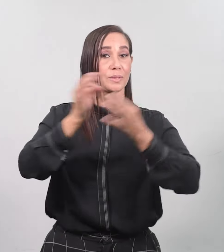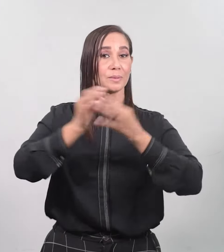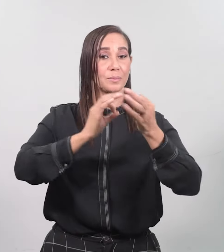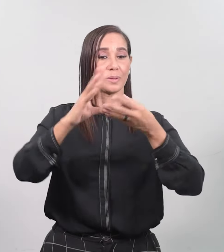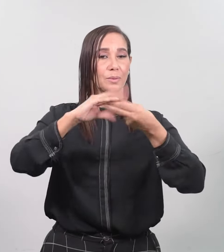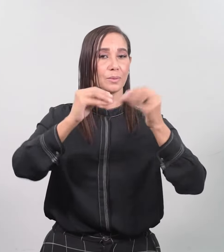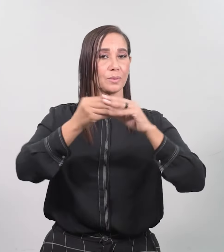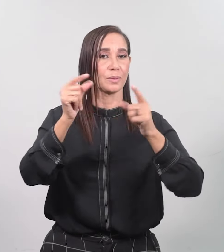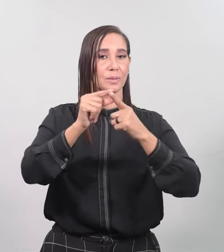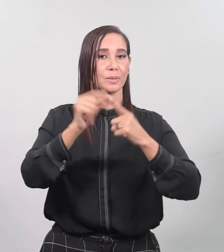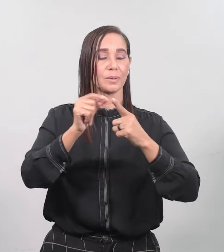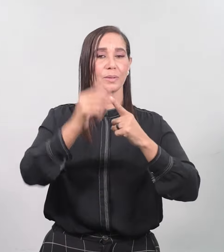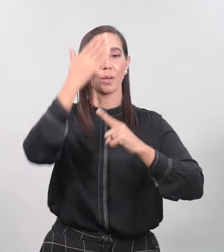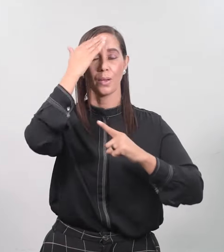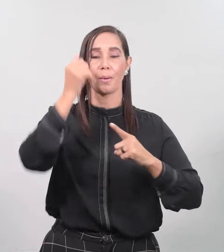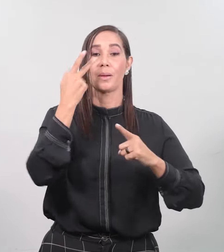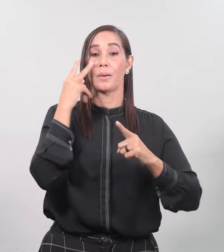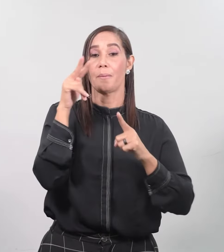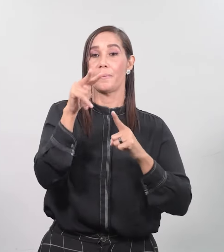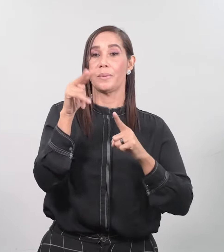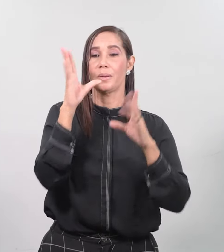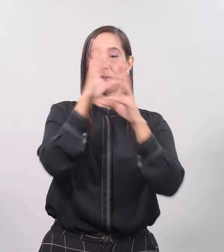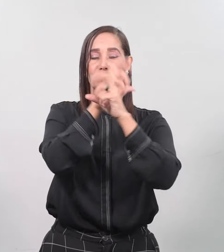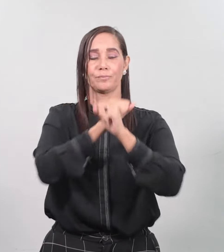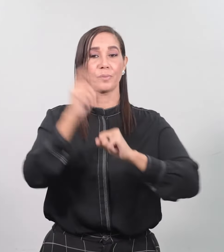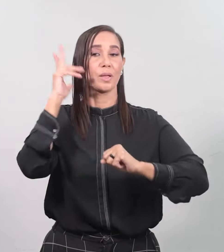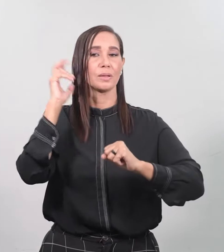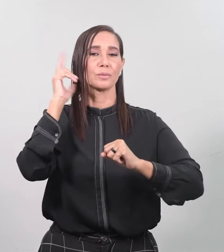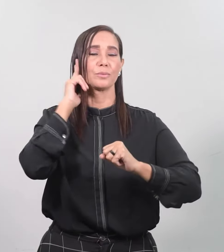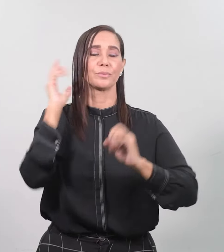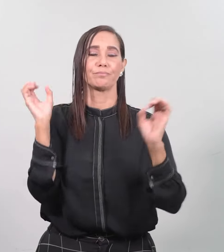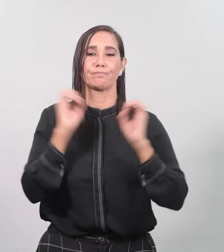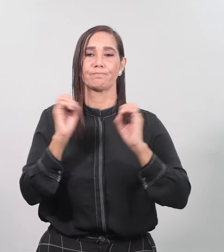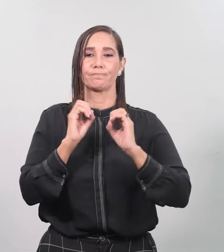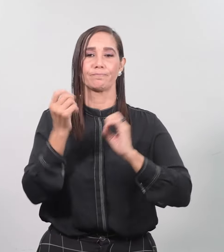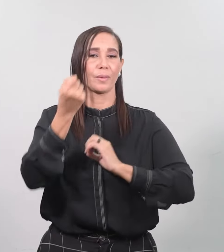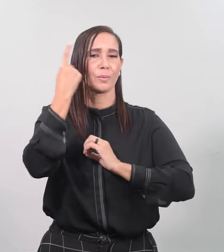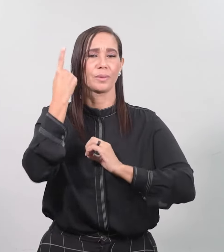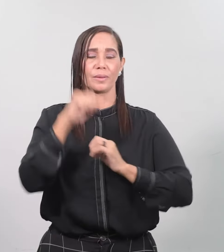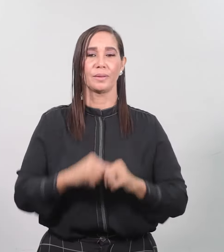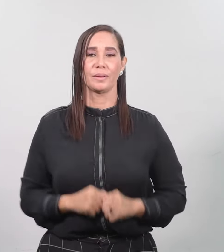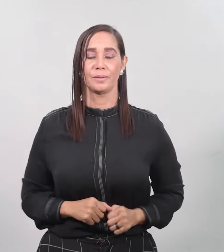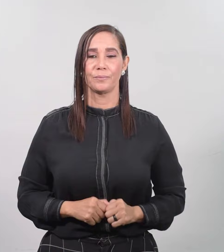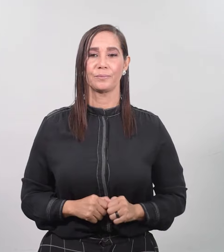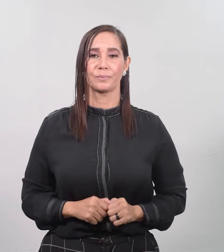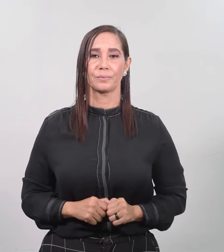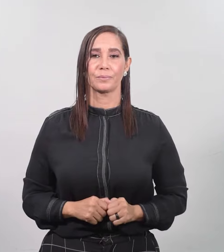Porque miran sin ver y escuchan sin oír ni entender Así se